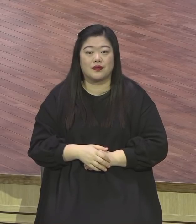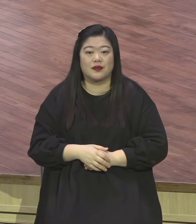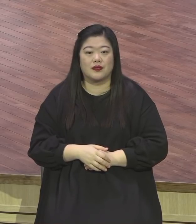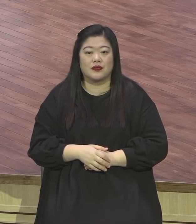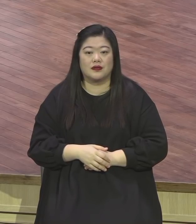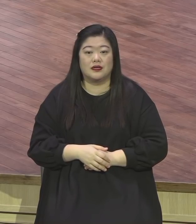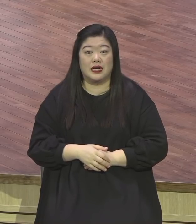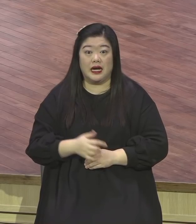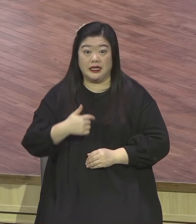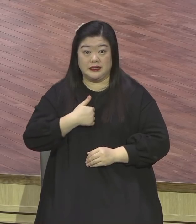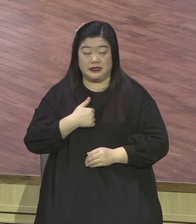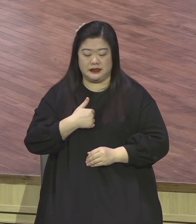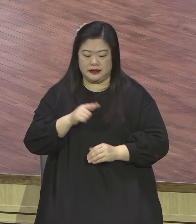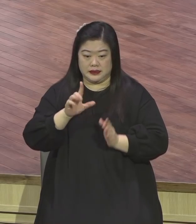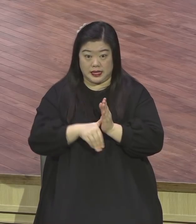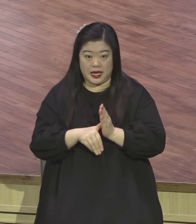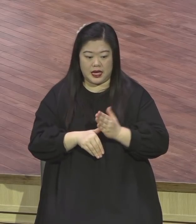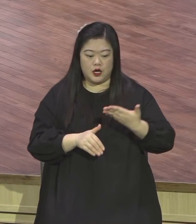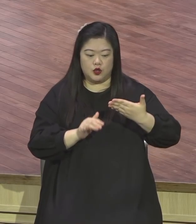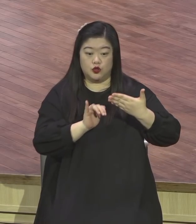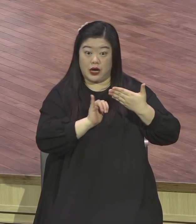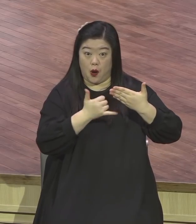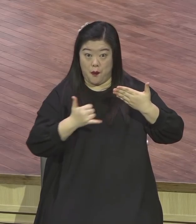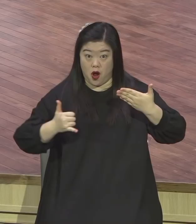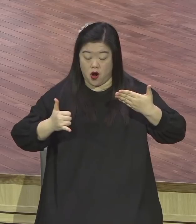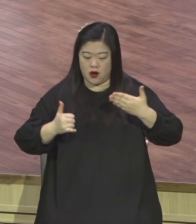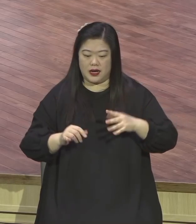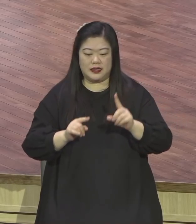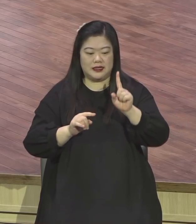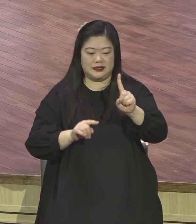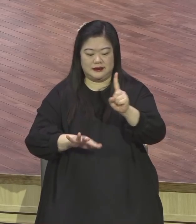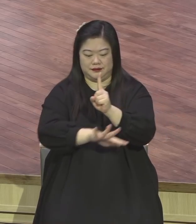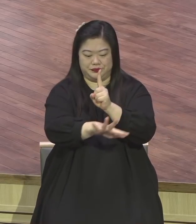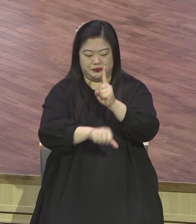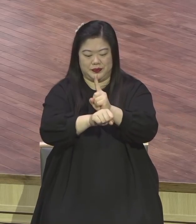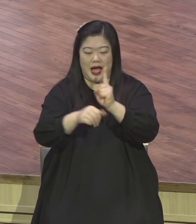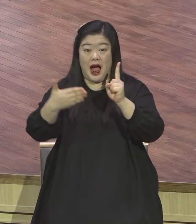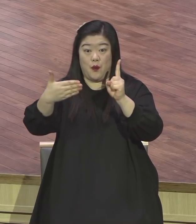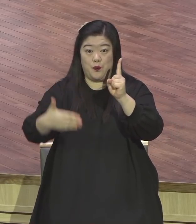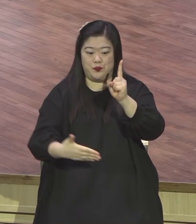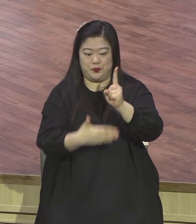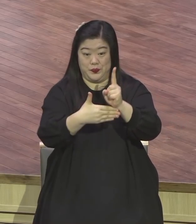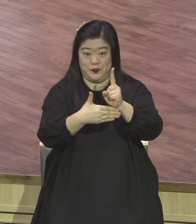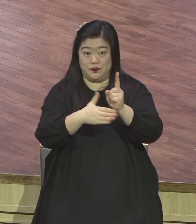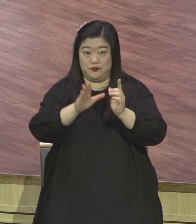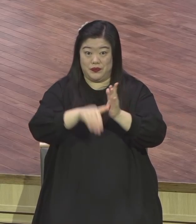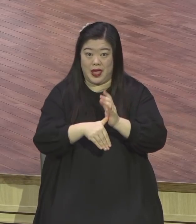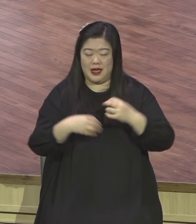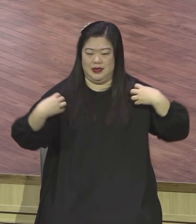1개 분대로 10키로 왕복하는 거예요. 완전 무장해서. 그러면 완전 무장을 해서 이렇게